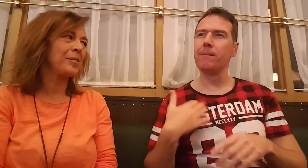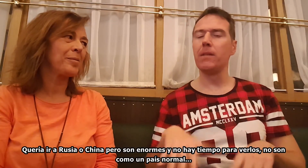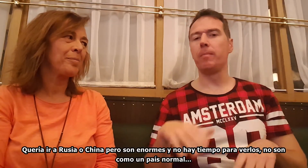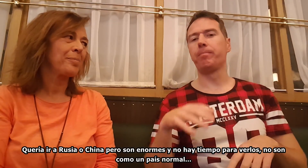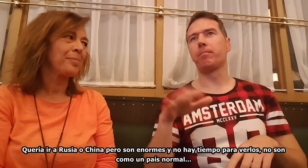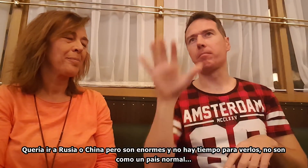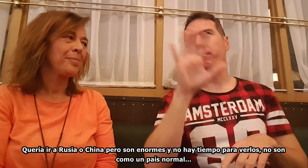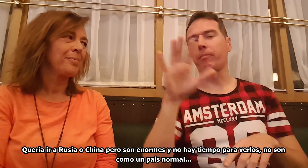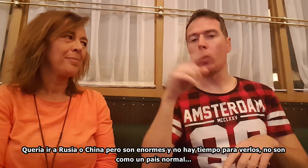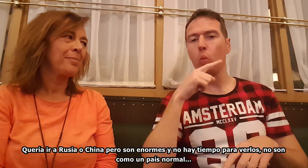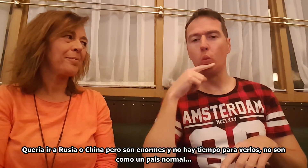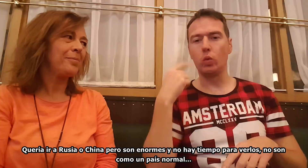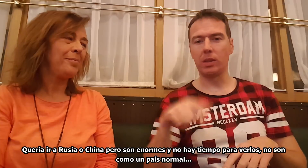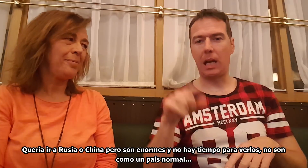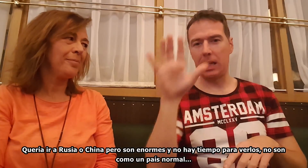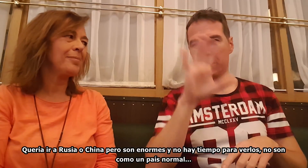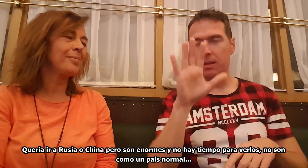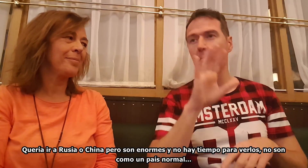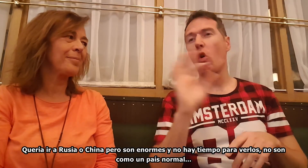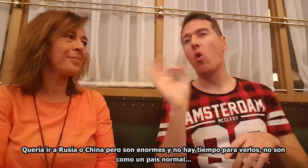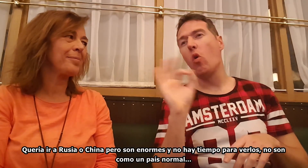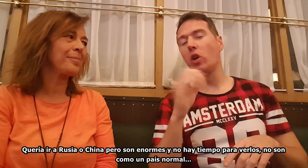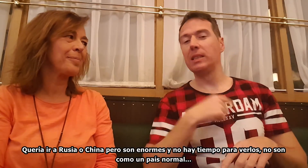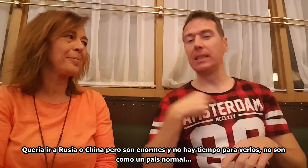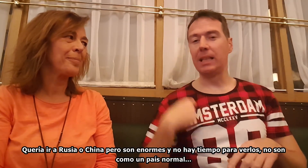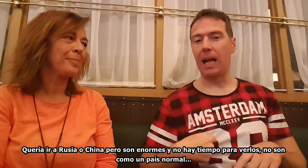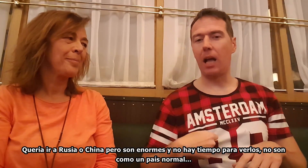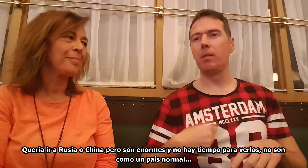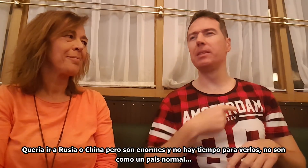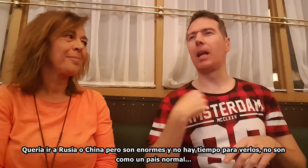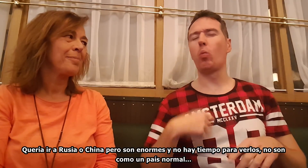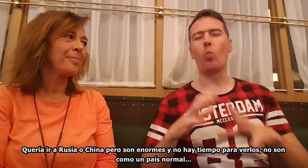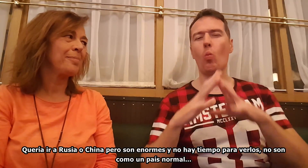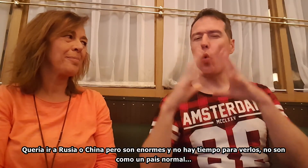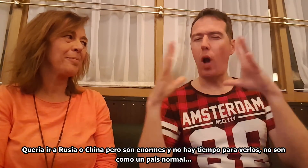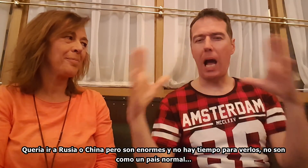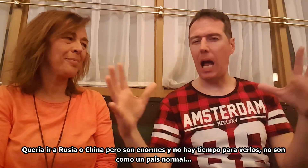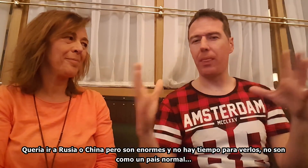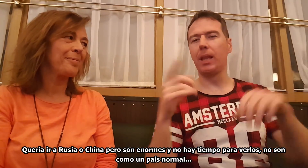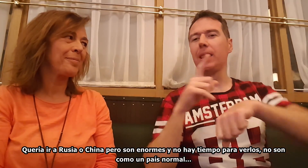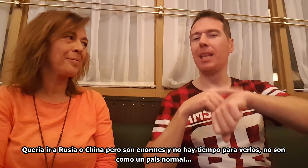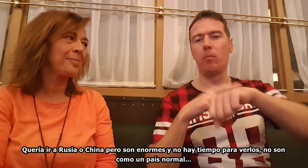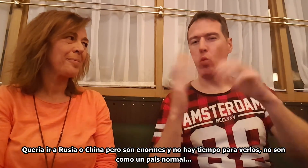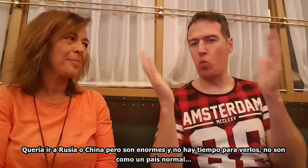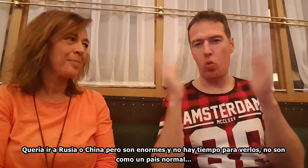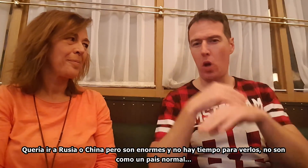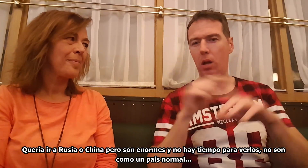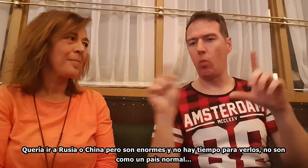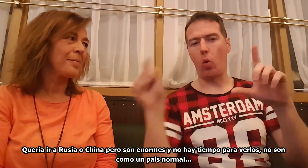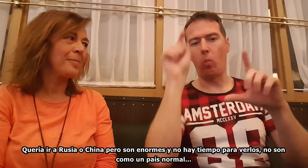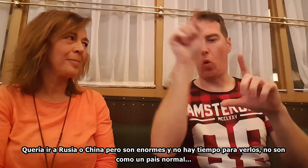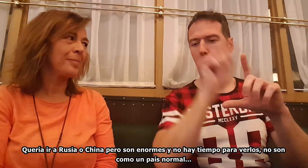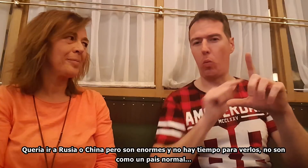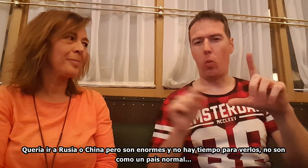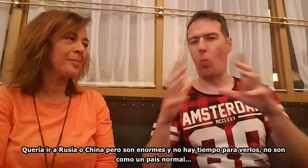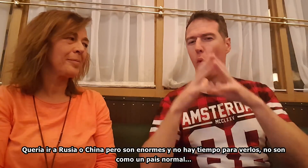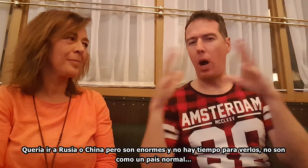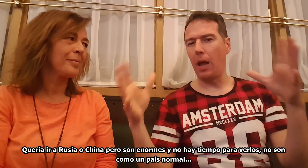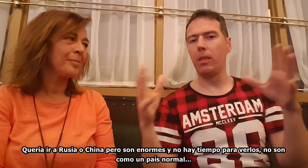Quería ir a Rusia o China. Pero son enormes y no hay tiempo para verlos. No se